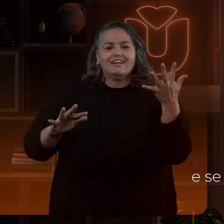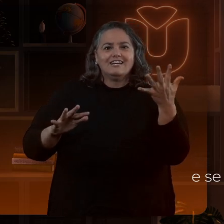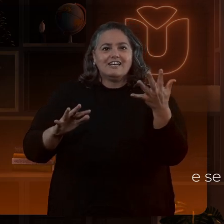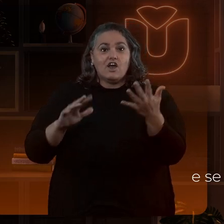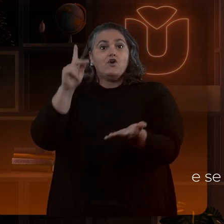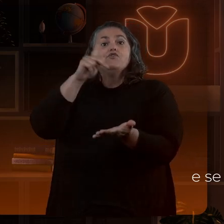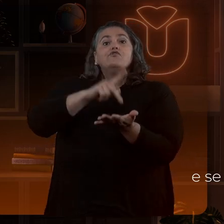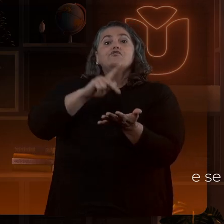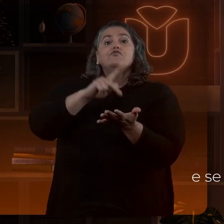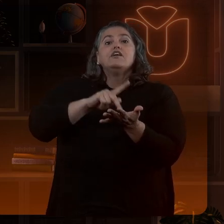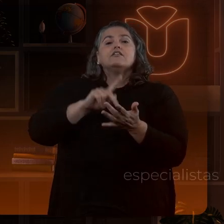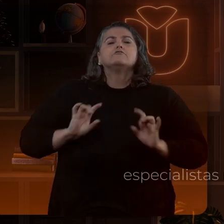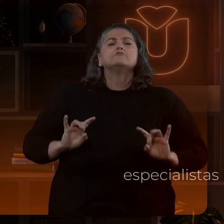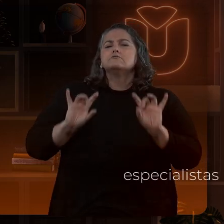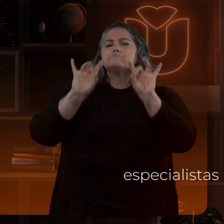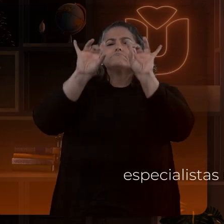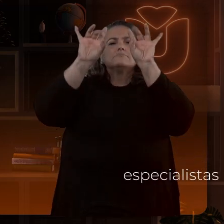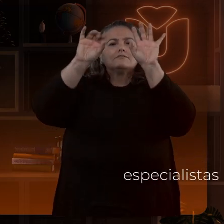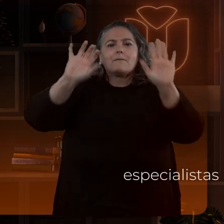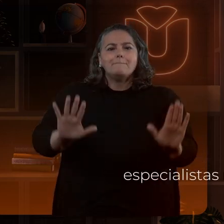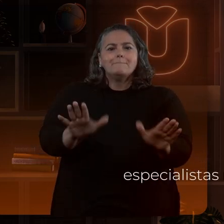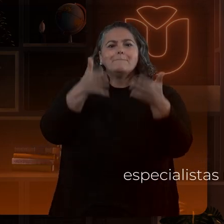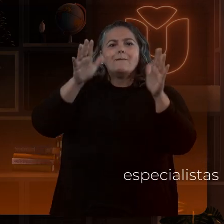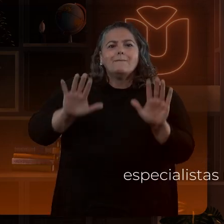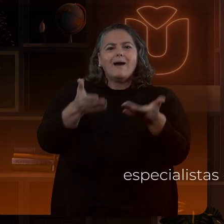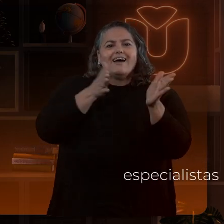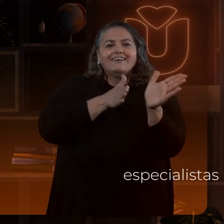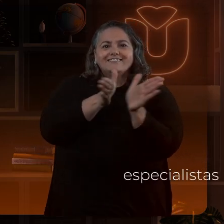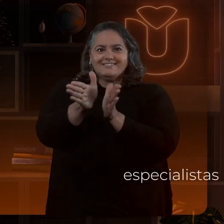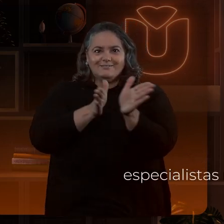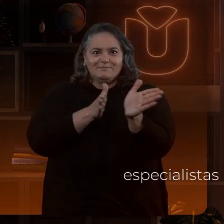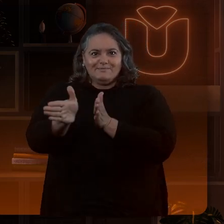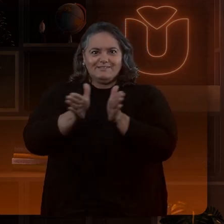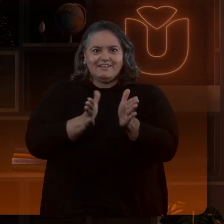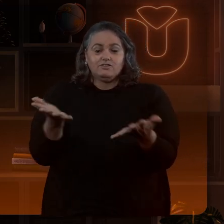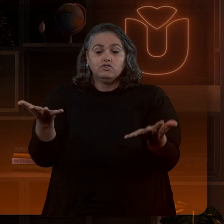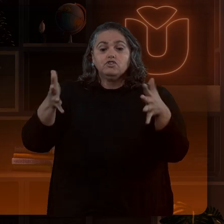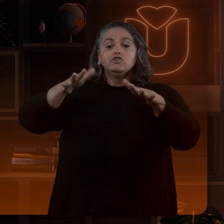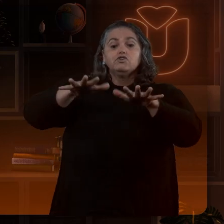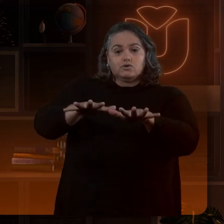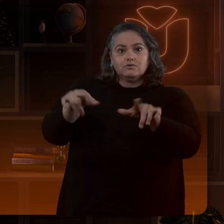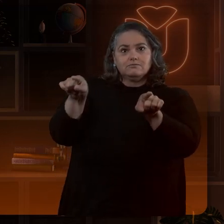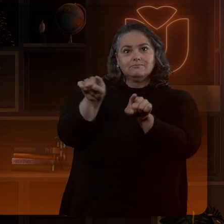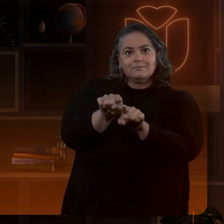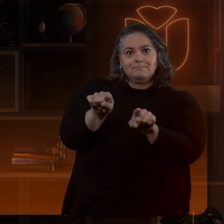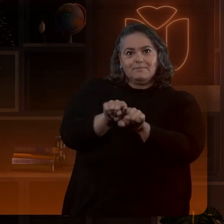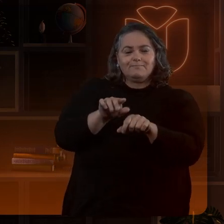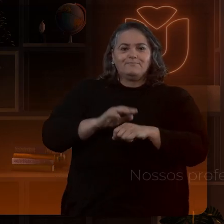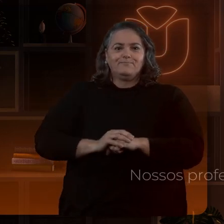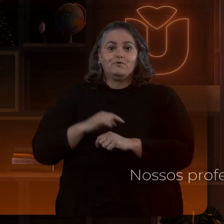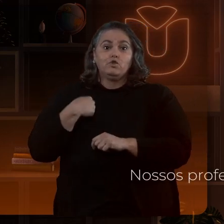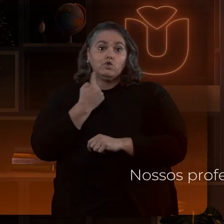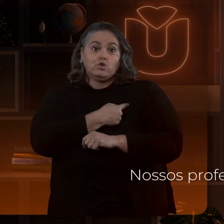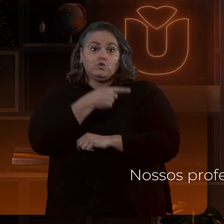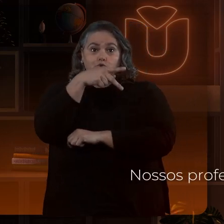verdadeiros especialistas na promoção da acessibilidade e da inclusão. Nossos professores,